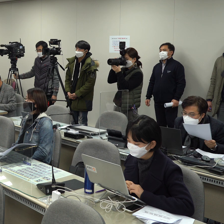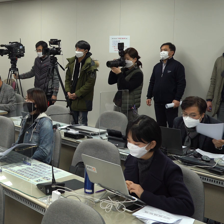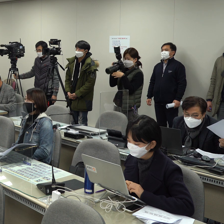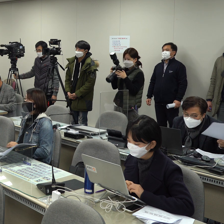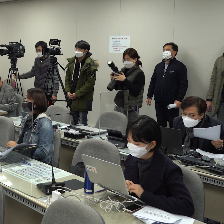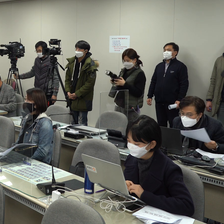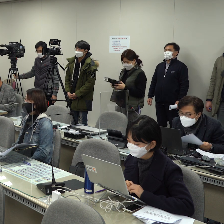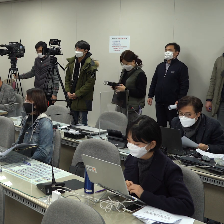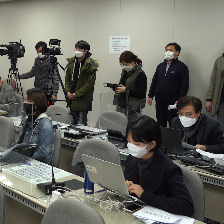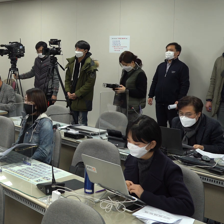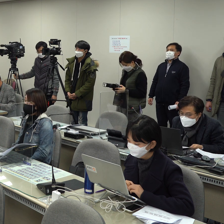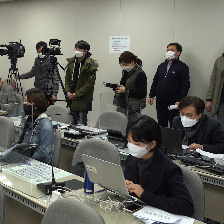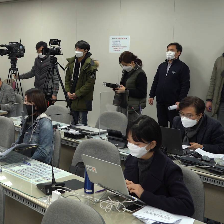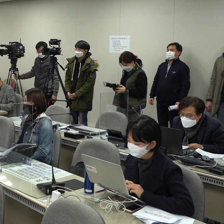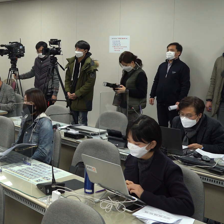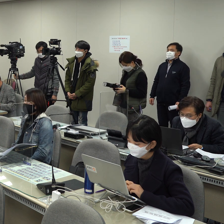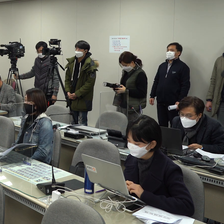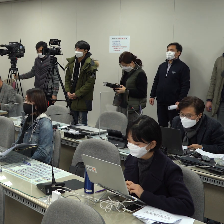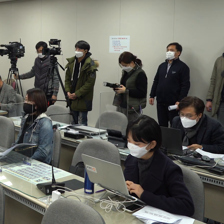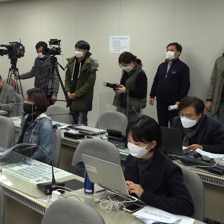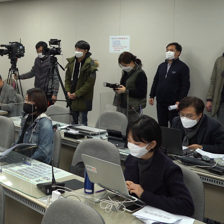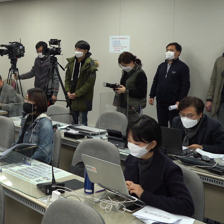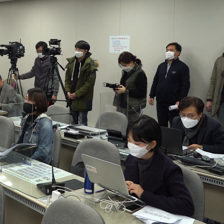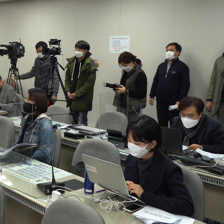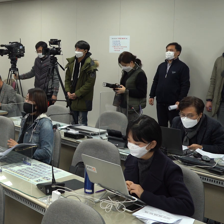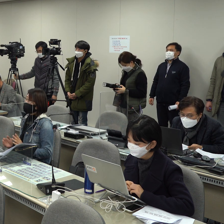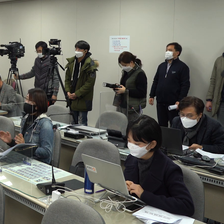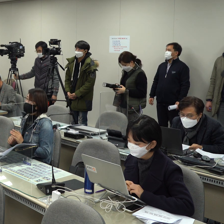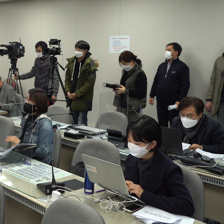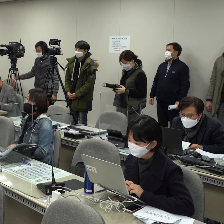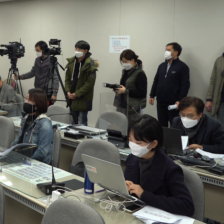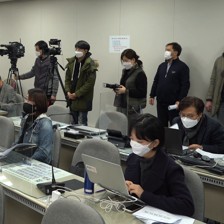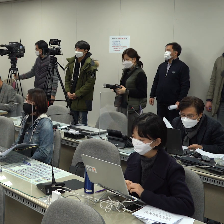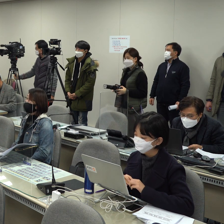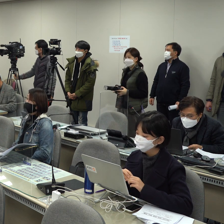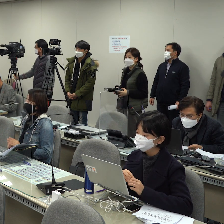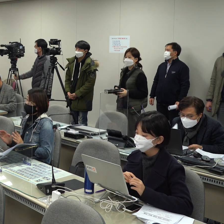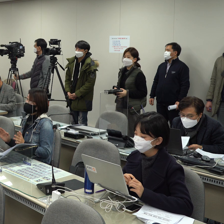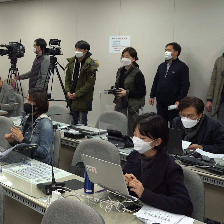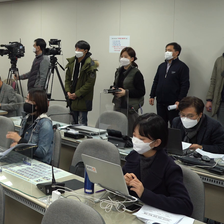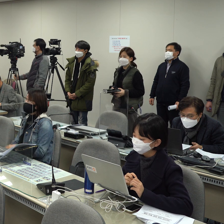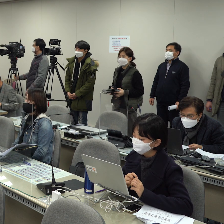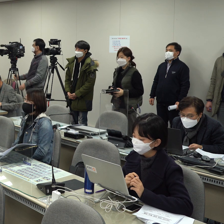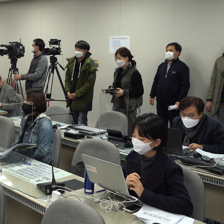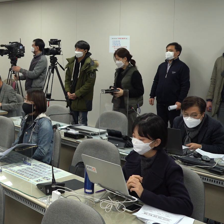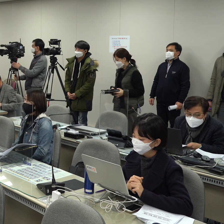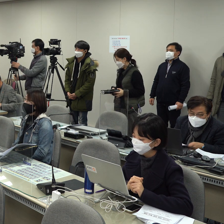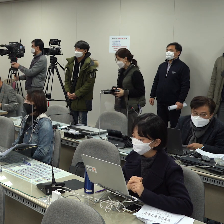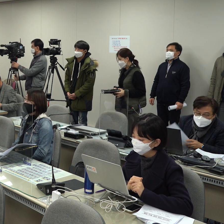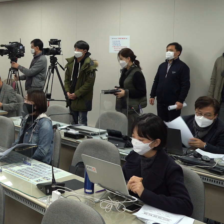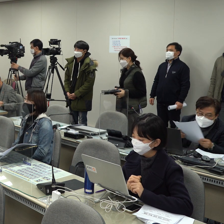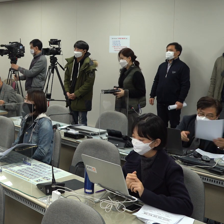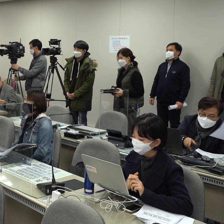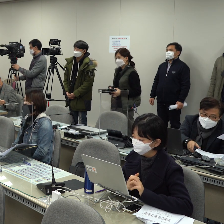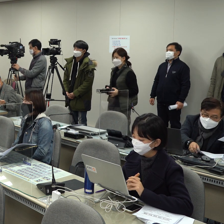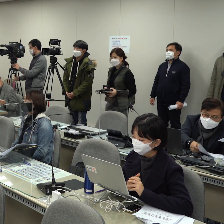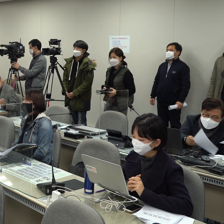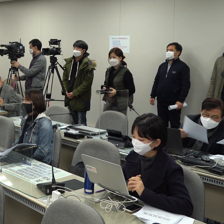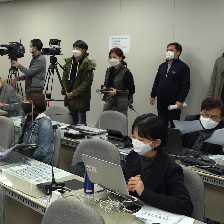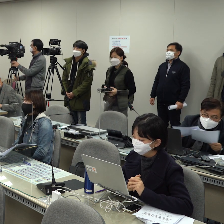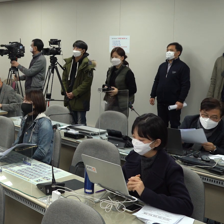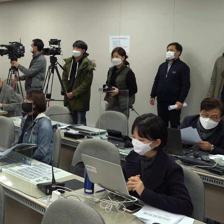끝에 확보는 됐지만 사실 가덕도 신공항하고 관련돼서 TK가 갈등 같은 것도 많이 있지 않습니까?